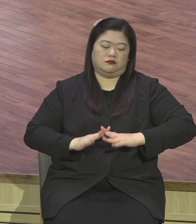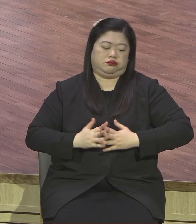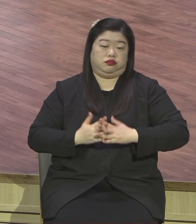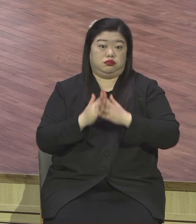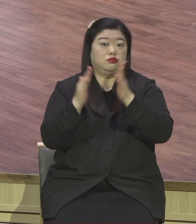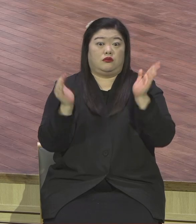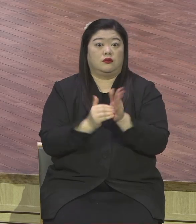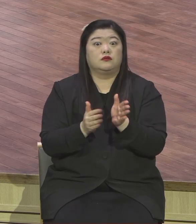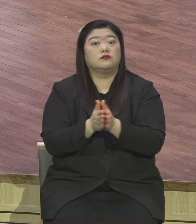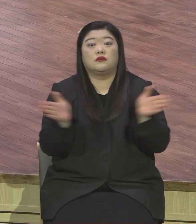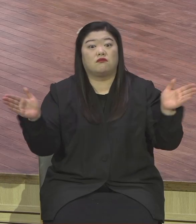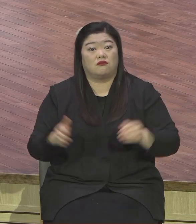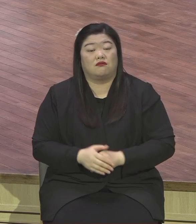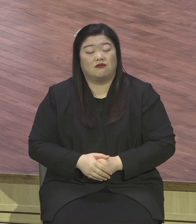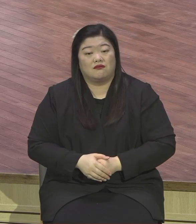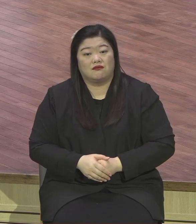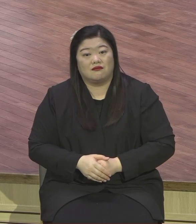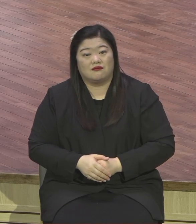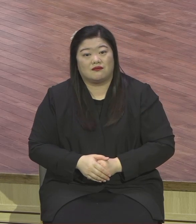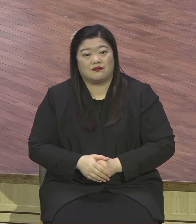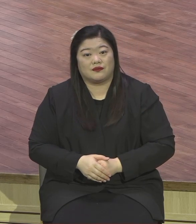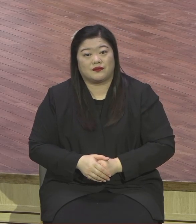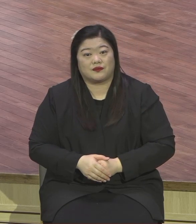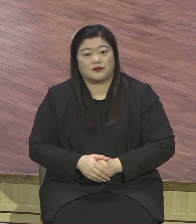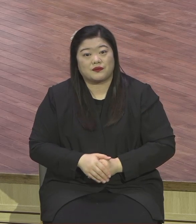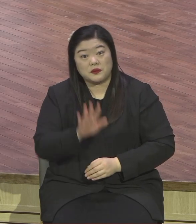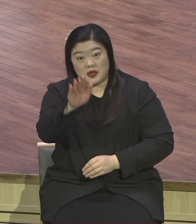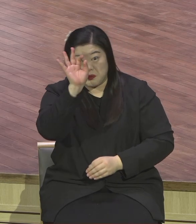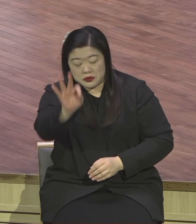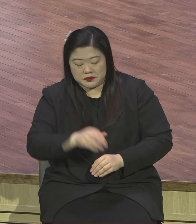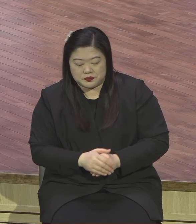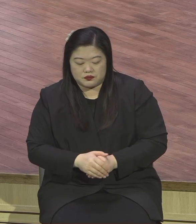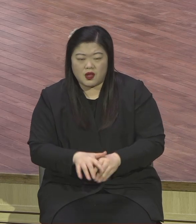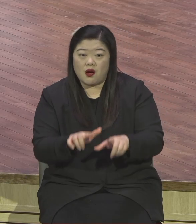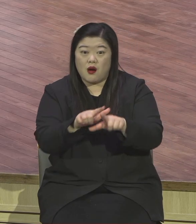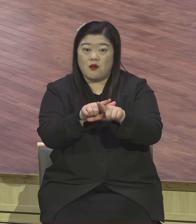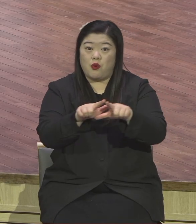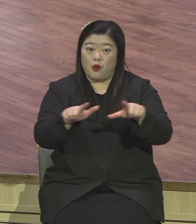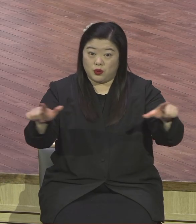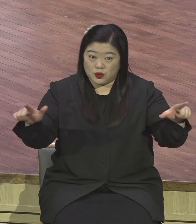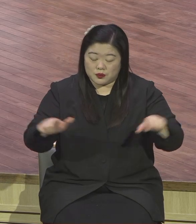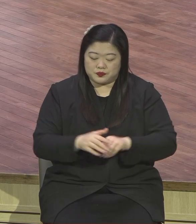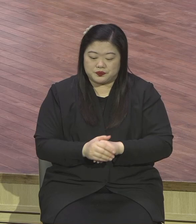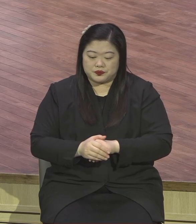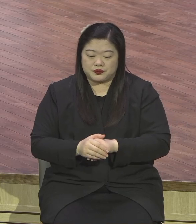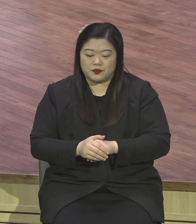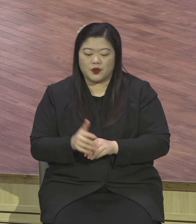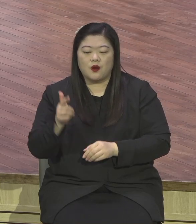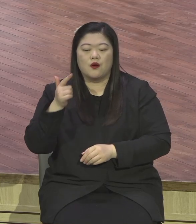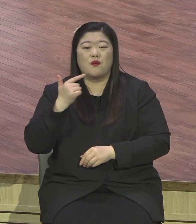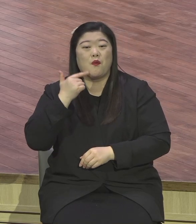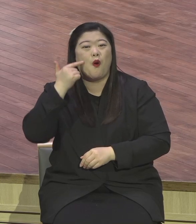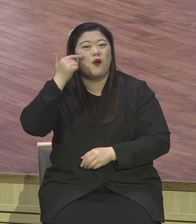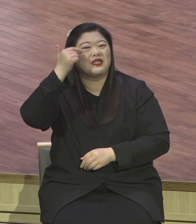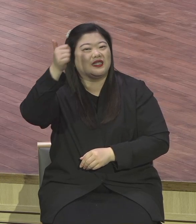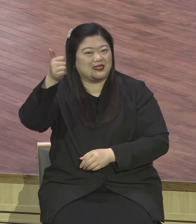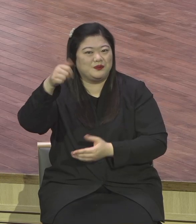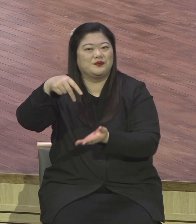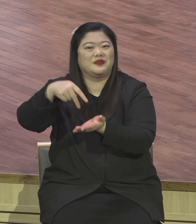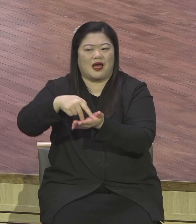사실 일반적인 목회자들의 상식으로는요 절대 부응이 안